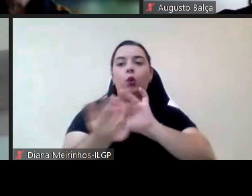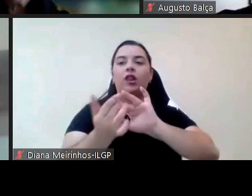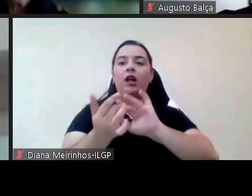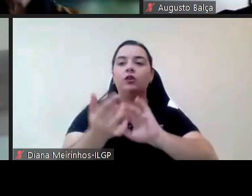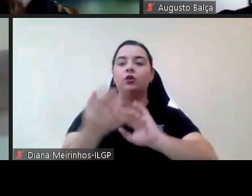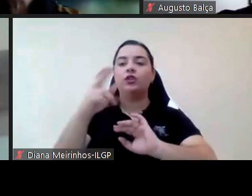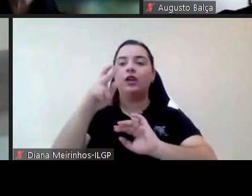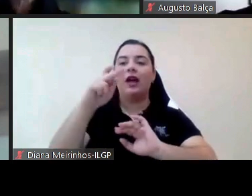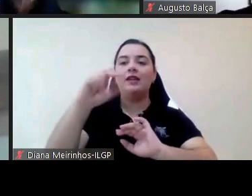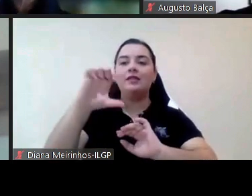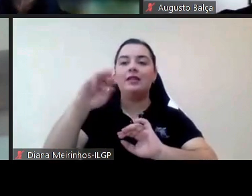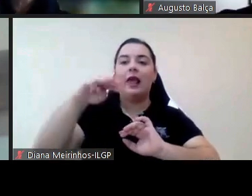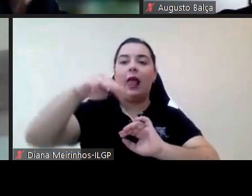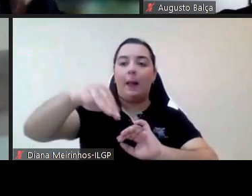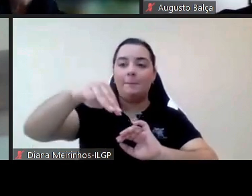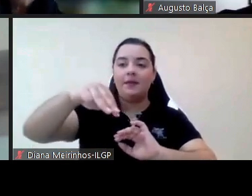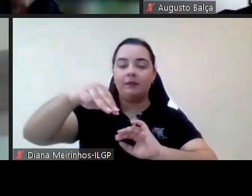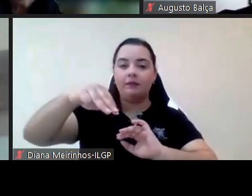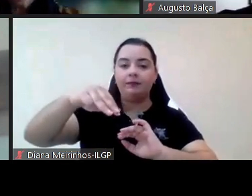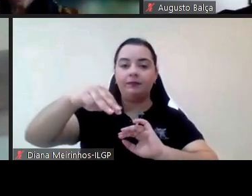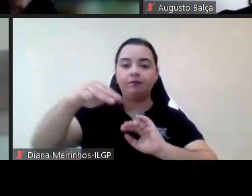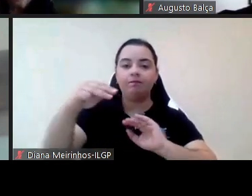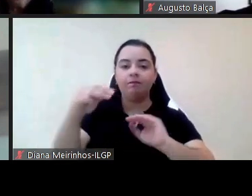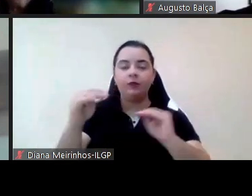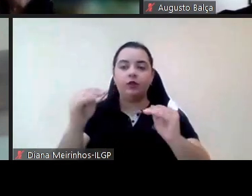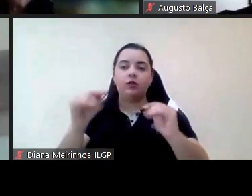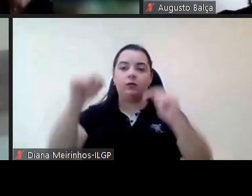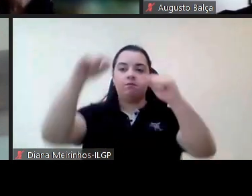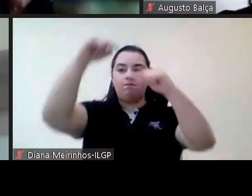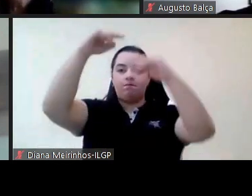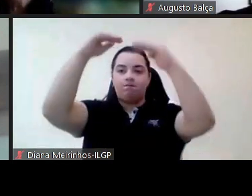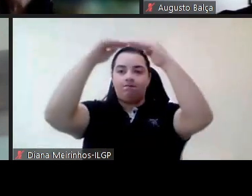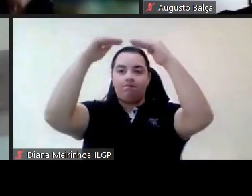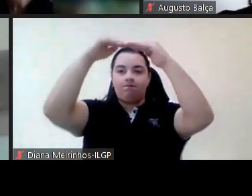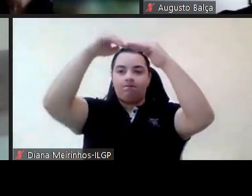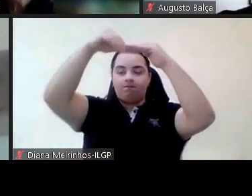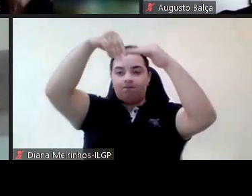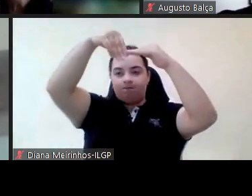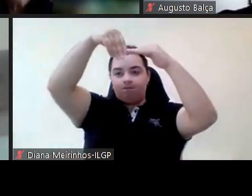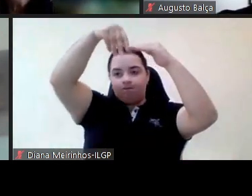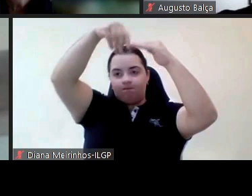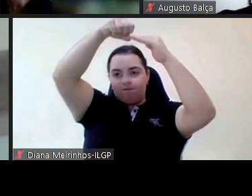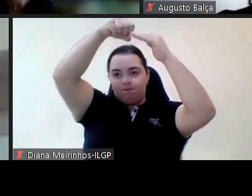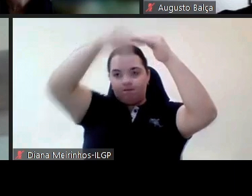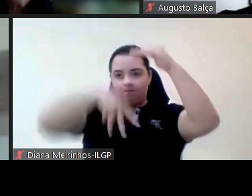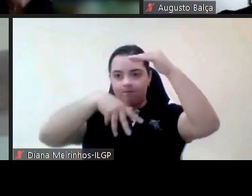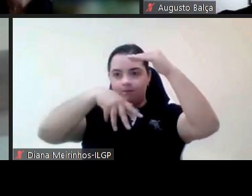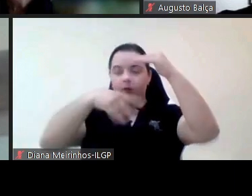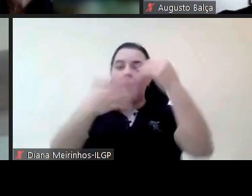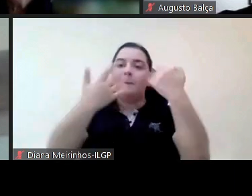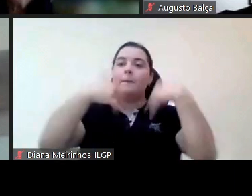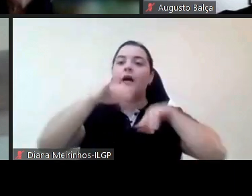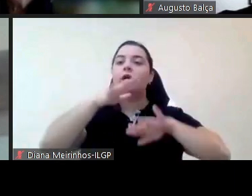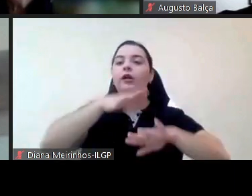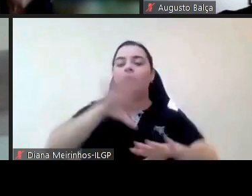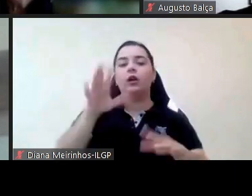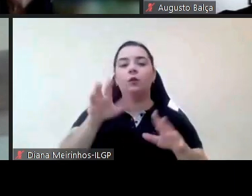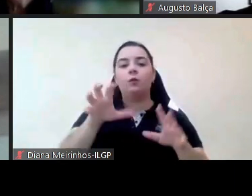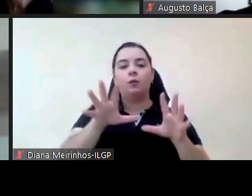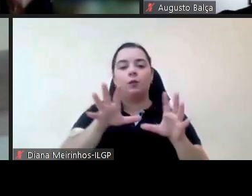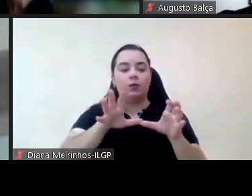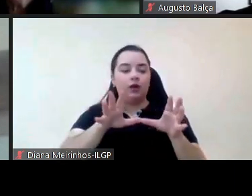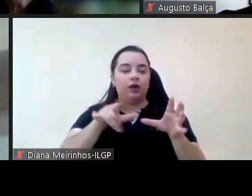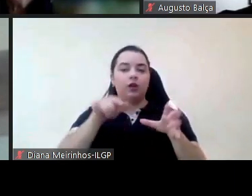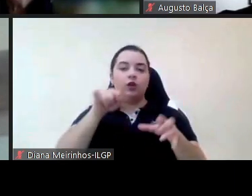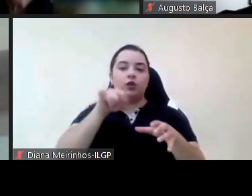gestão de topo mas era mais nesta perspectiva assim mais micro e não tão macro e que eu gostaria pronto fiquei com esta curiosidade